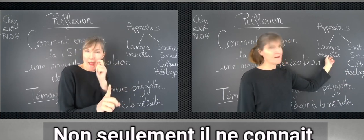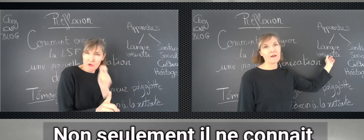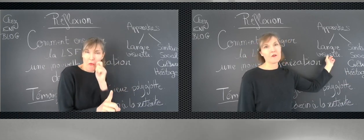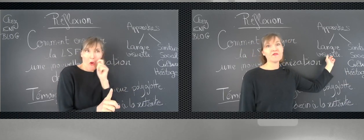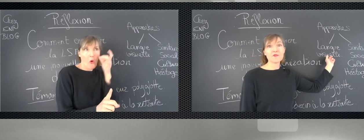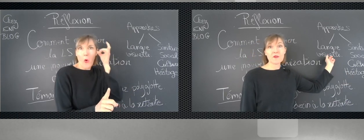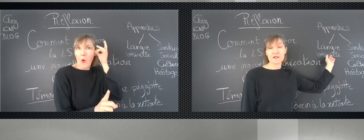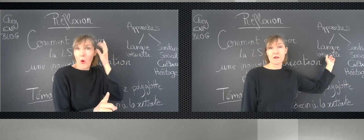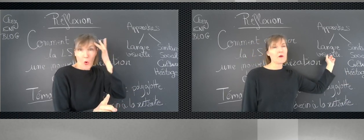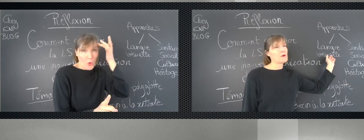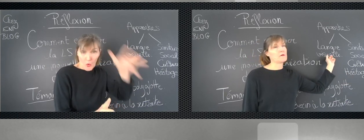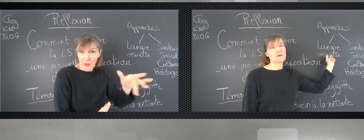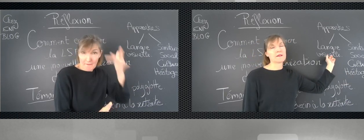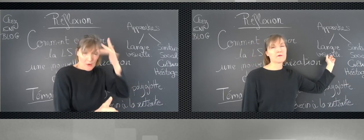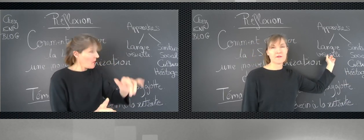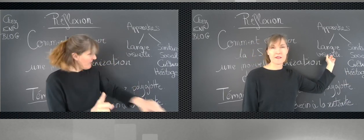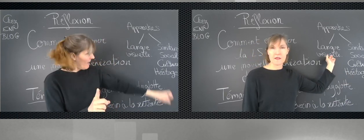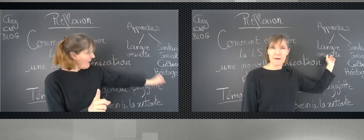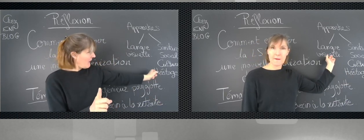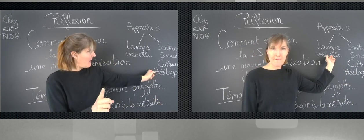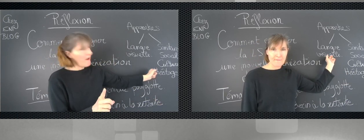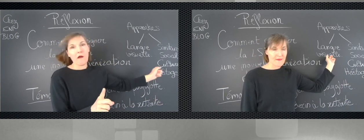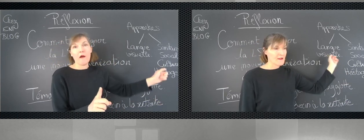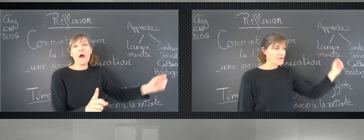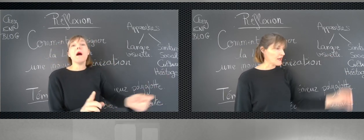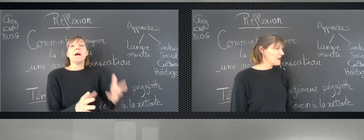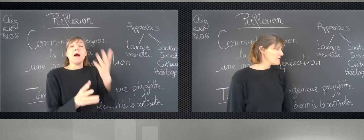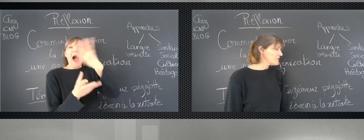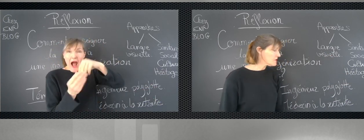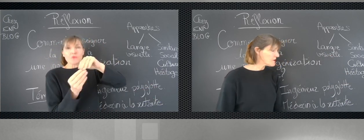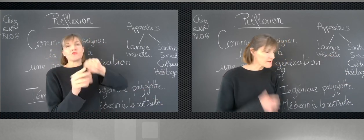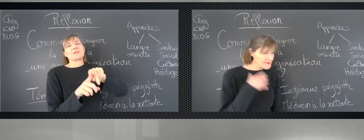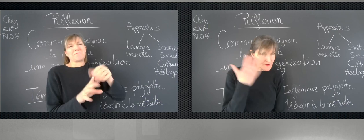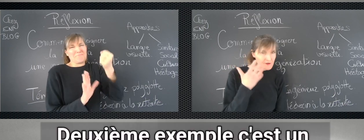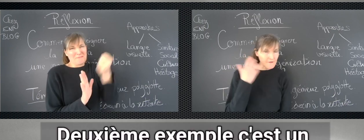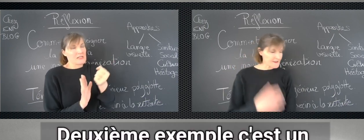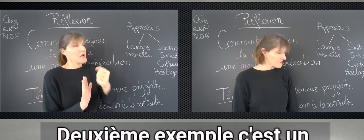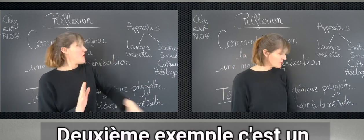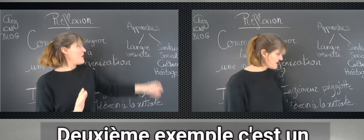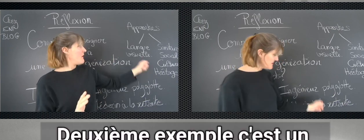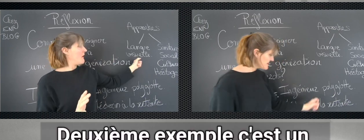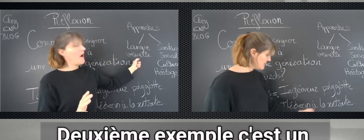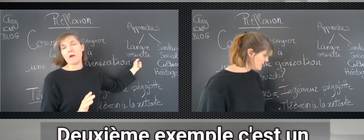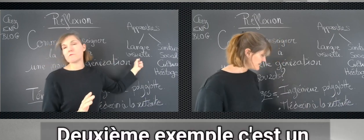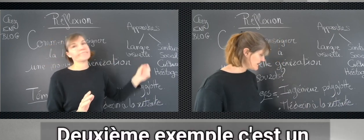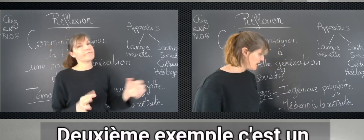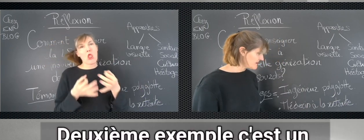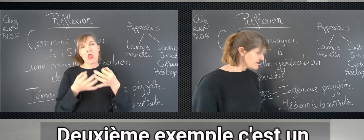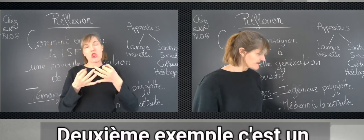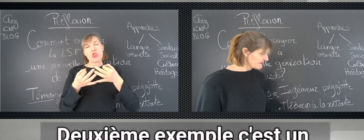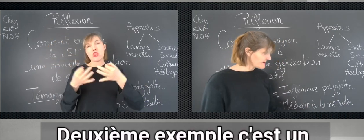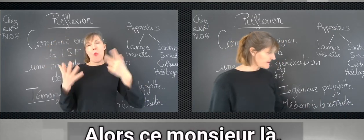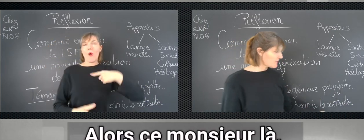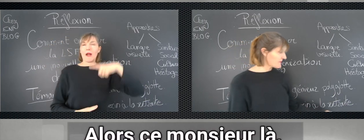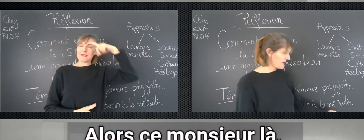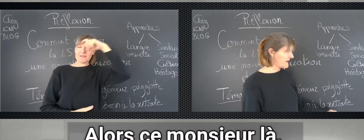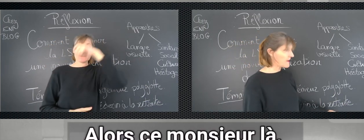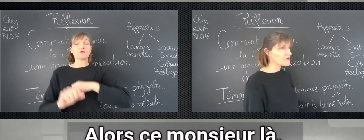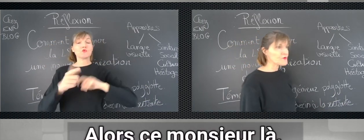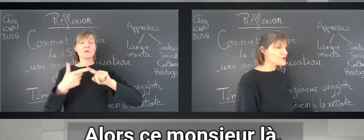la langue visuelle seulement, c'est trop difficile. Voilà. Donc, c'est une réflexion. Un deuxième exemple, c'est un médecin qui est à la retraite. Alors, ce monsieur